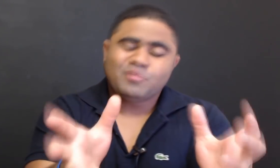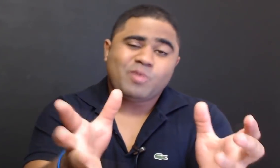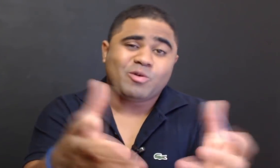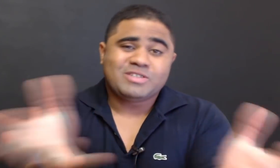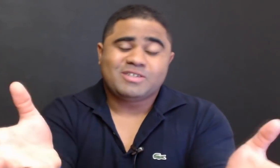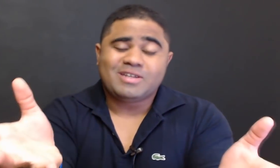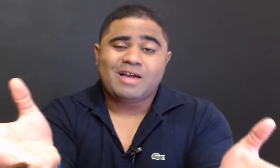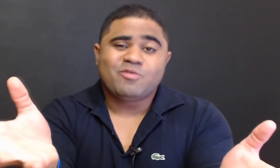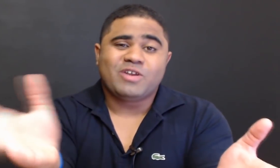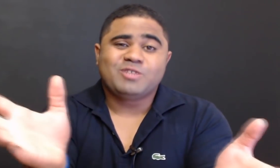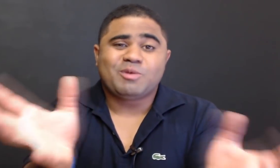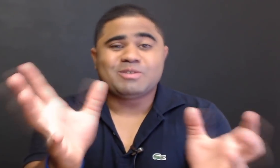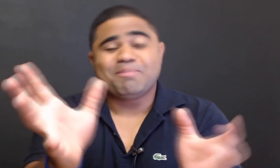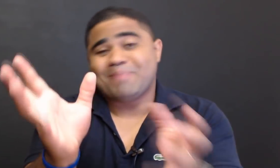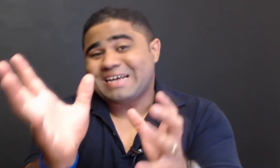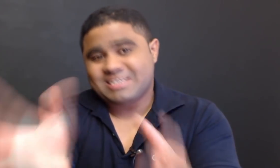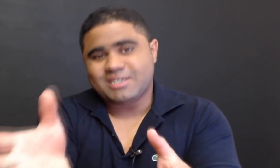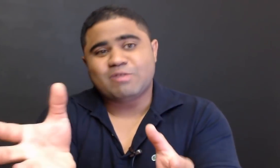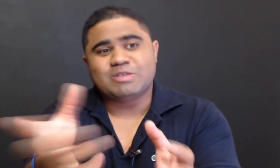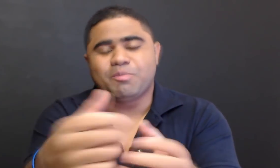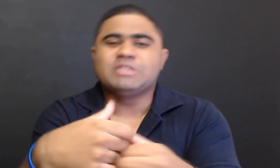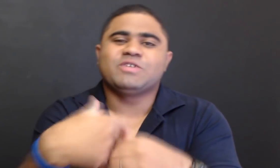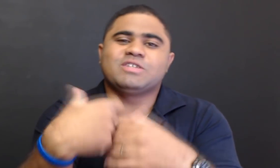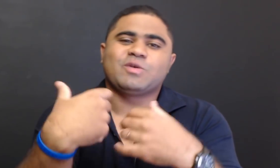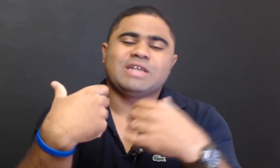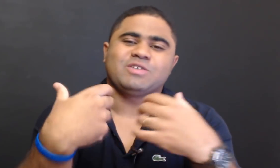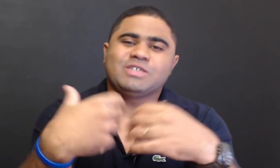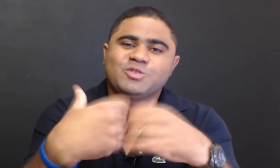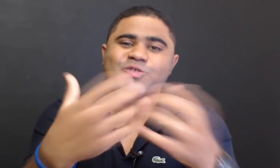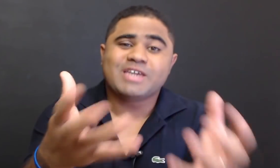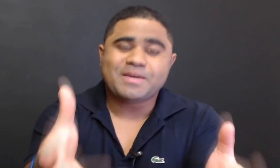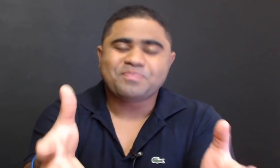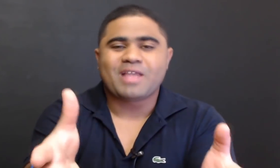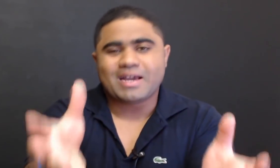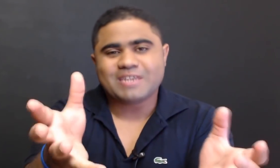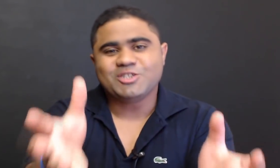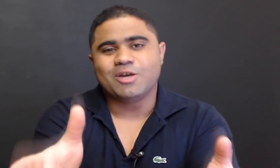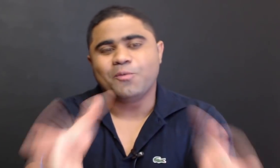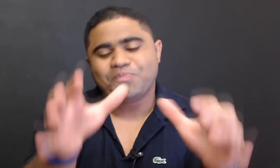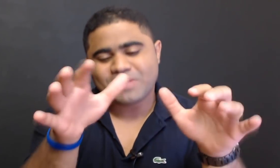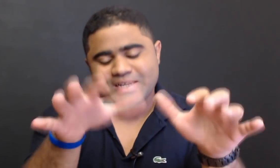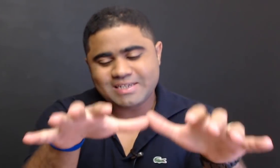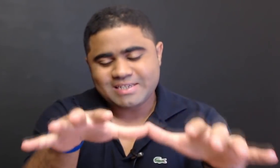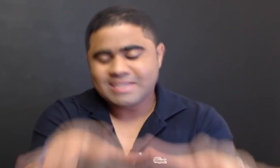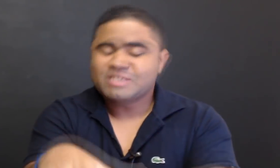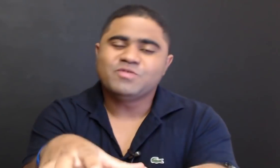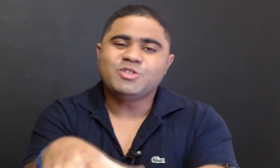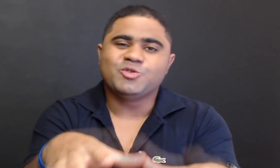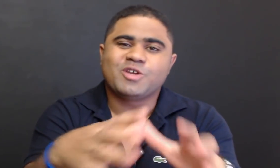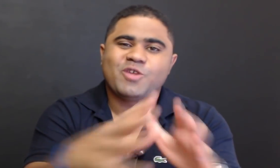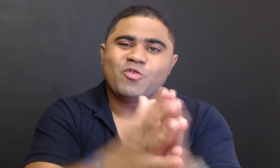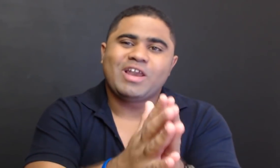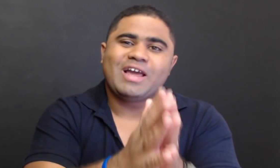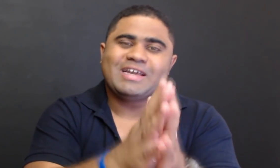E lá eu falei de uma coisa prática, que você pode fazer com relação a isso, que é a gratidão. E nesse vídeo, eu vou falar